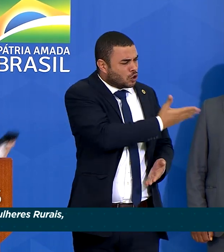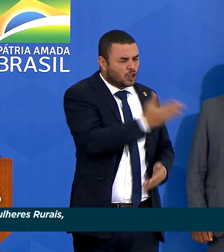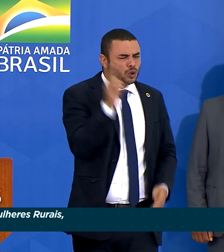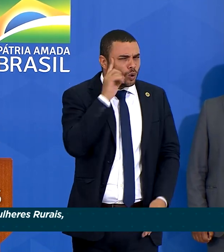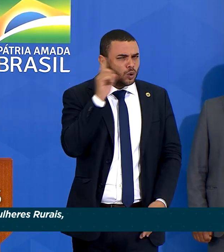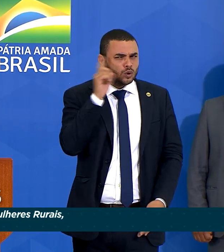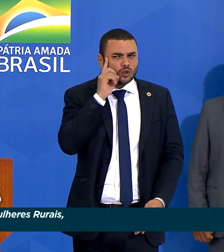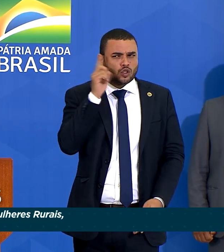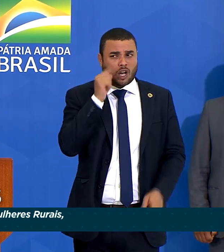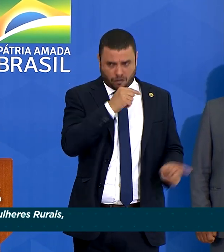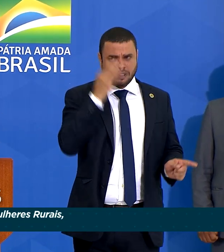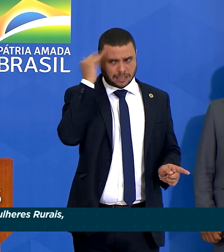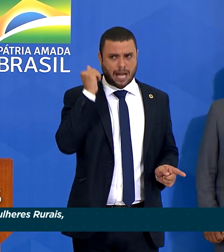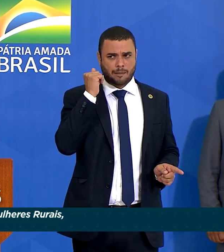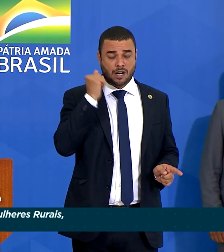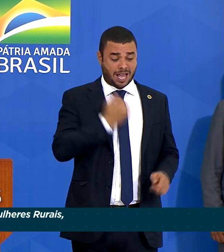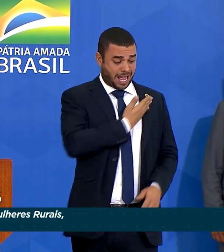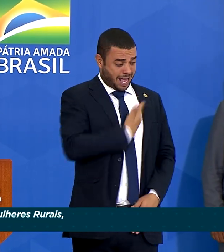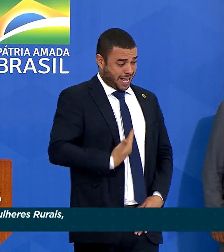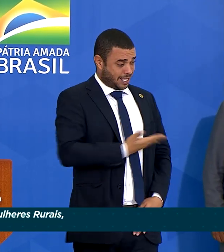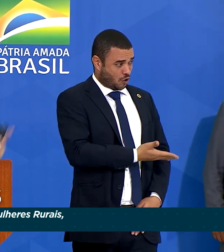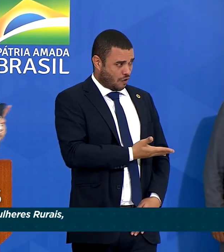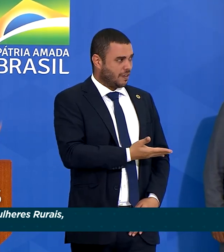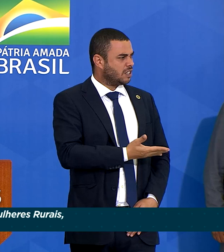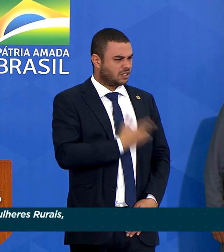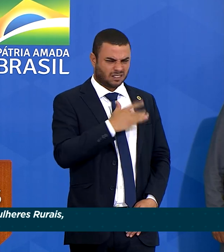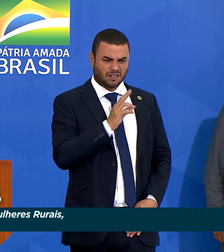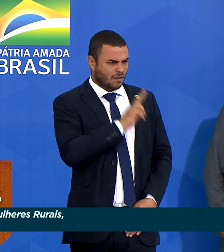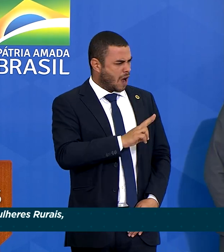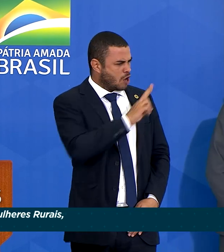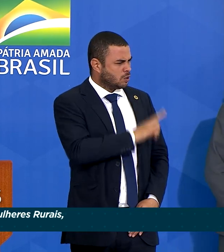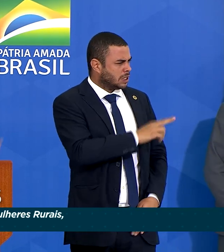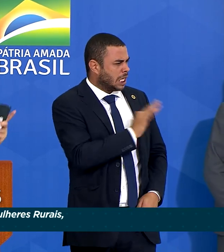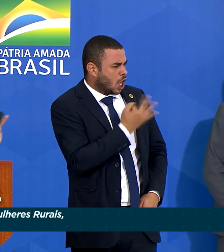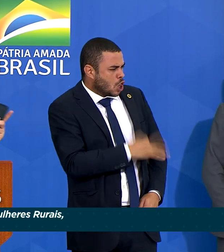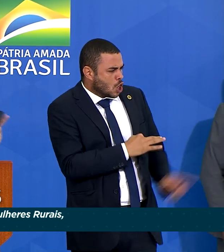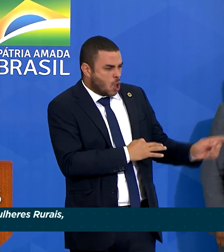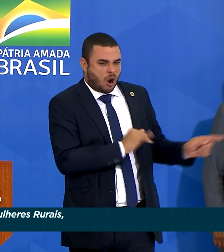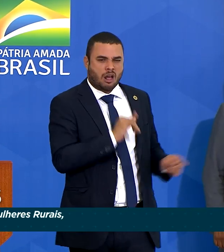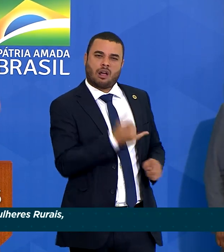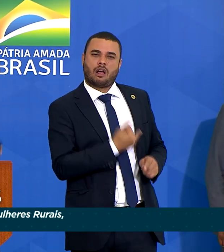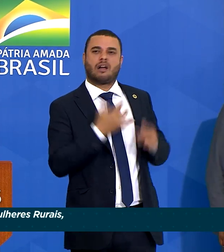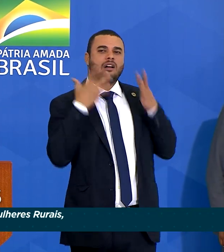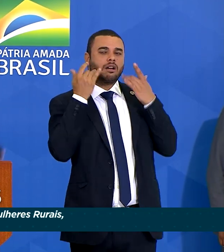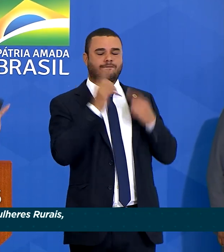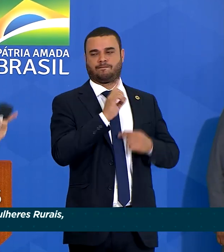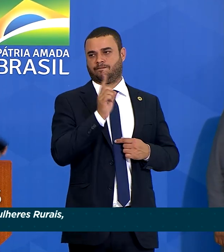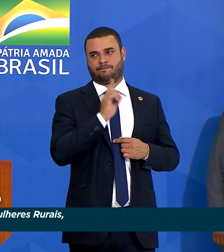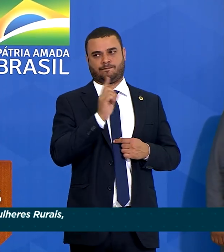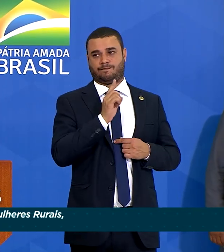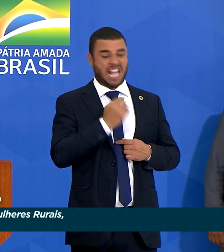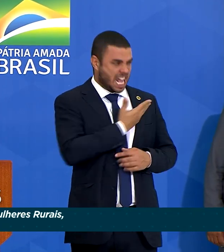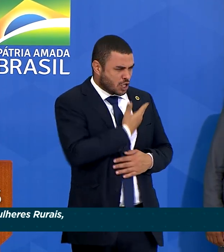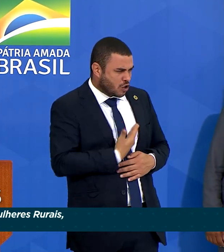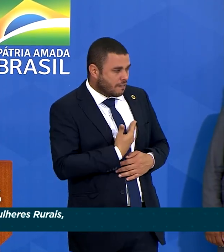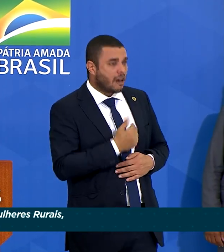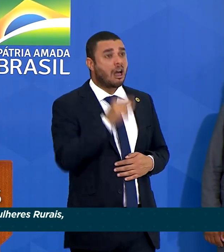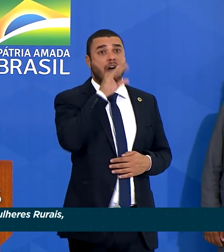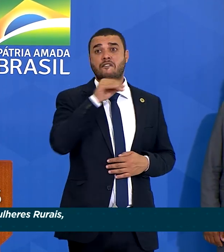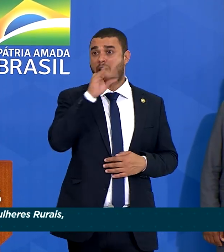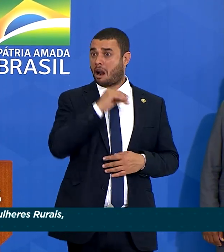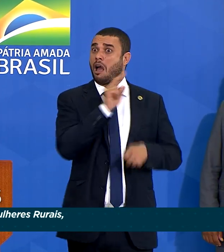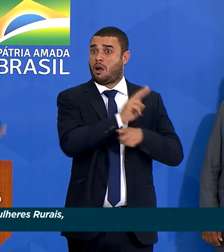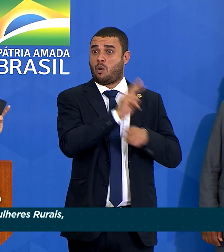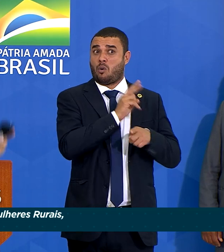dias. E saibam que este governo não vai usar a dor de vocês. Este governo não vai apenas falar que está cuidando de